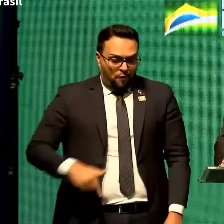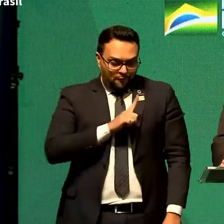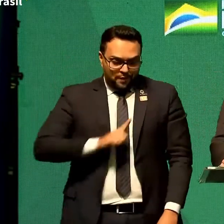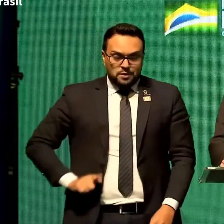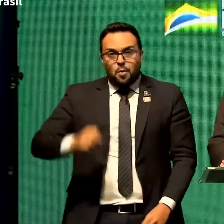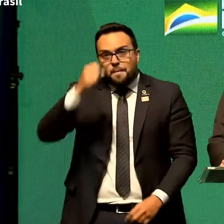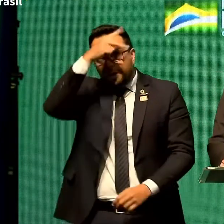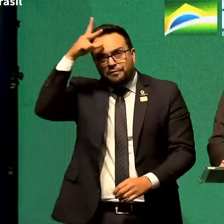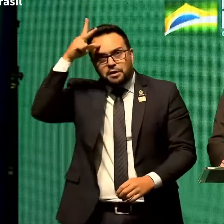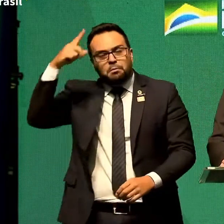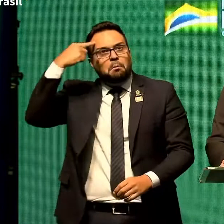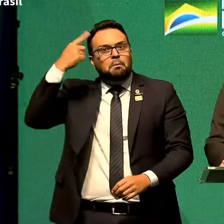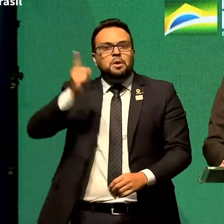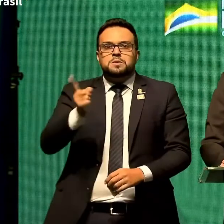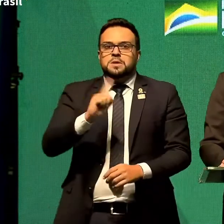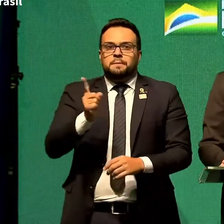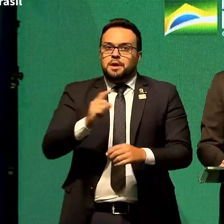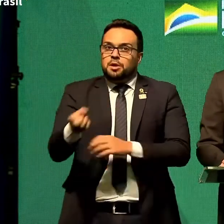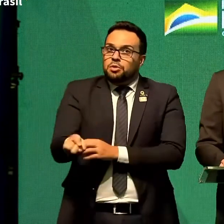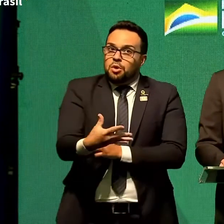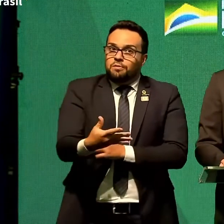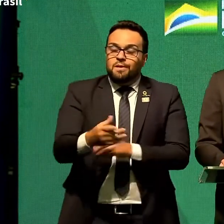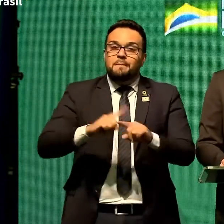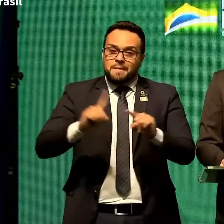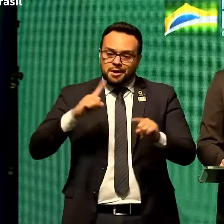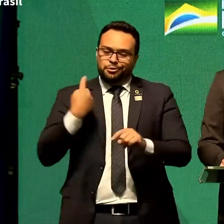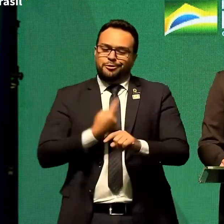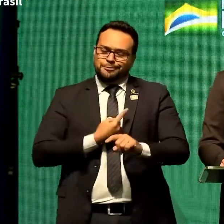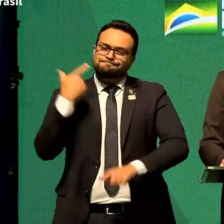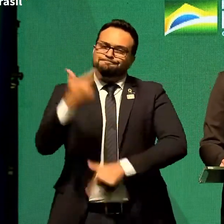também. Mas fizemos a nossa parte.